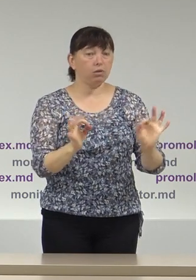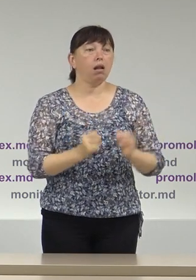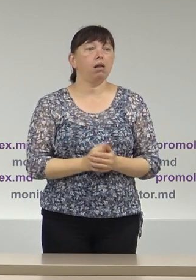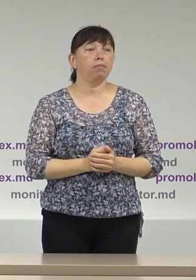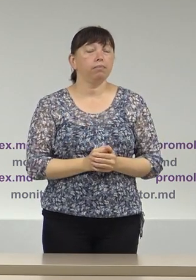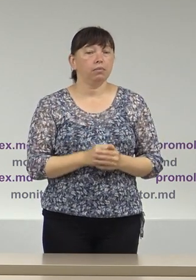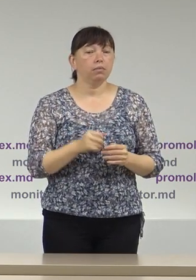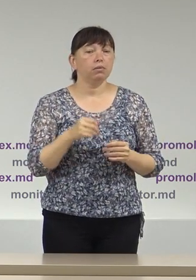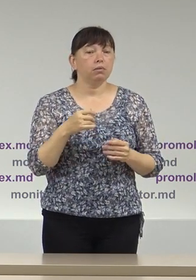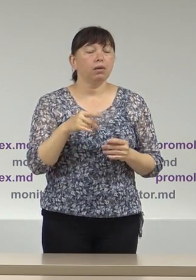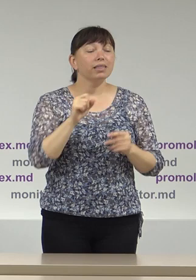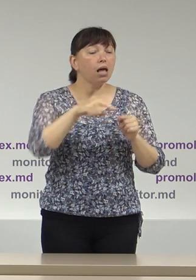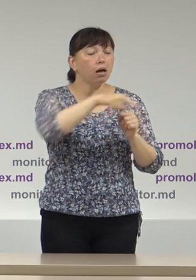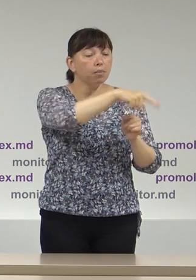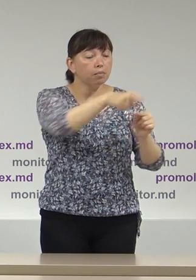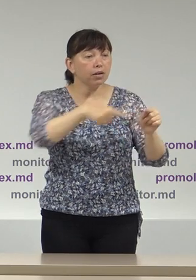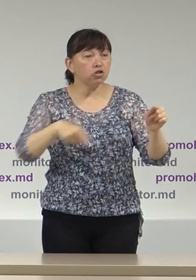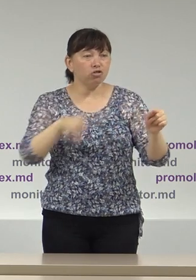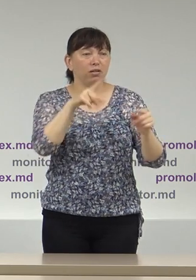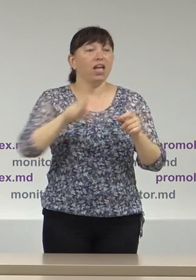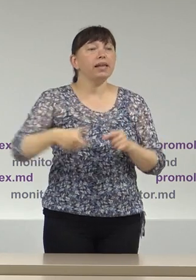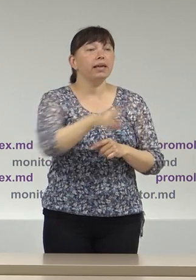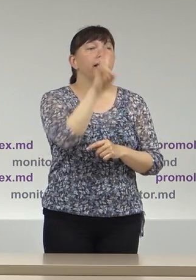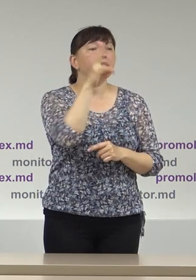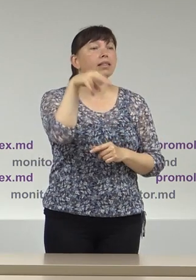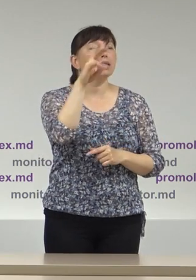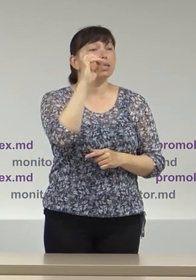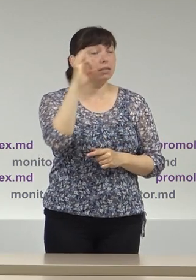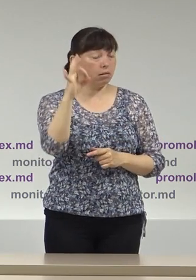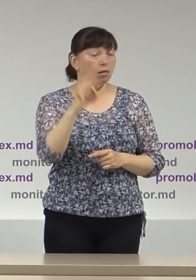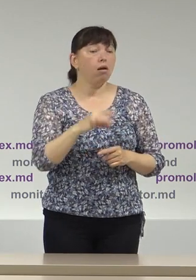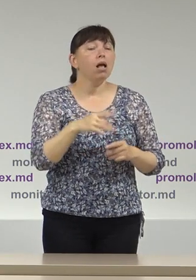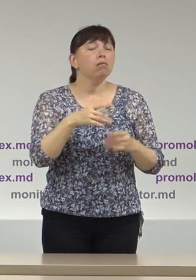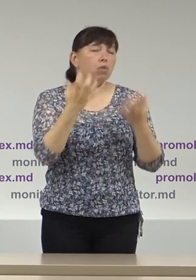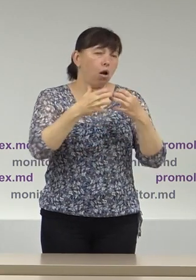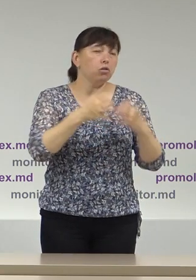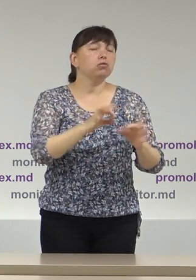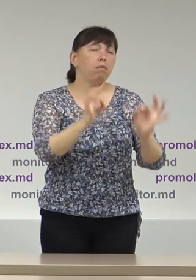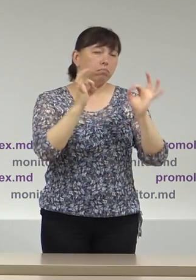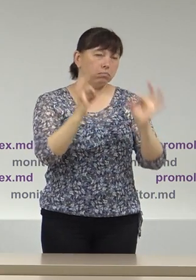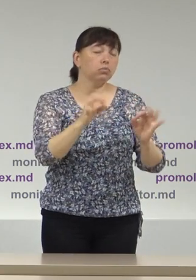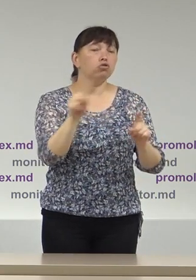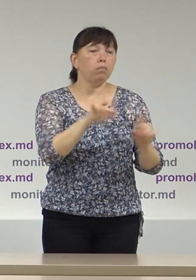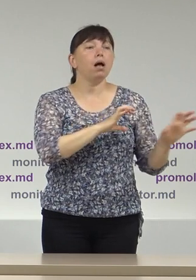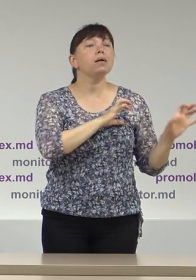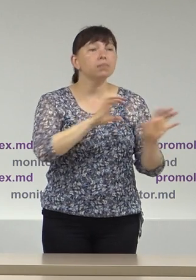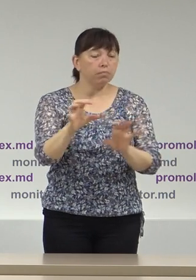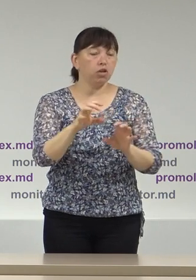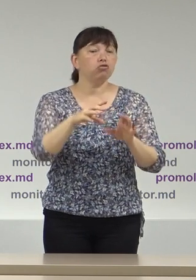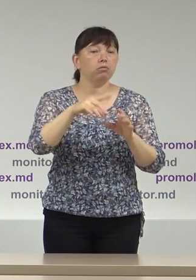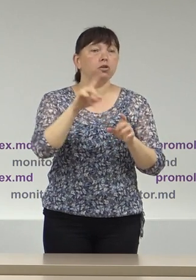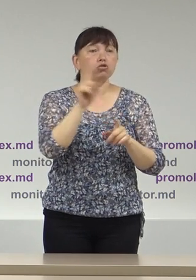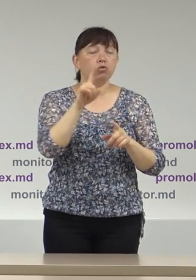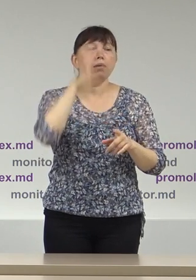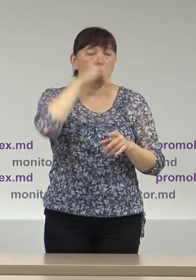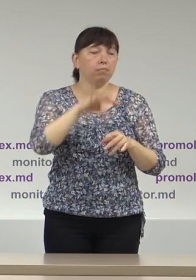de-a lungul râului Nistru ar fi o cifră rezonabilă pentru a asigura participarea la vot a cetățenilor